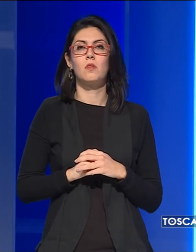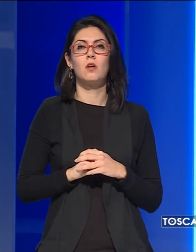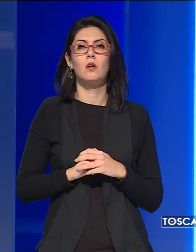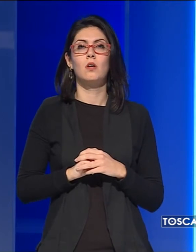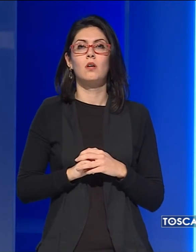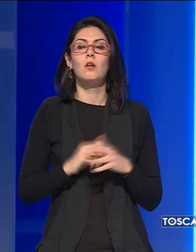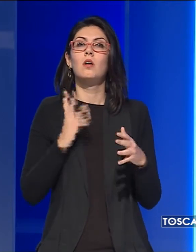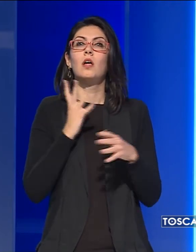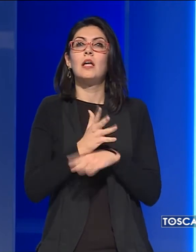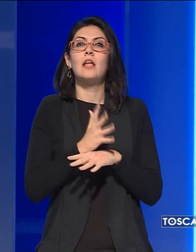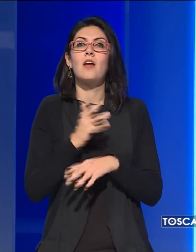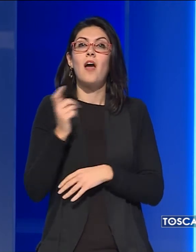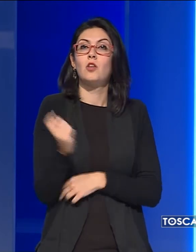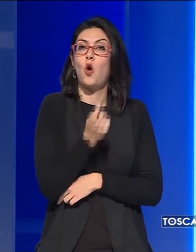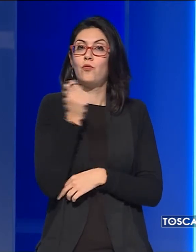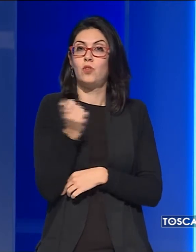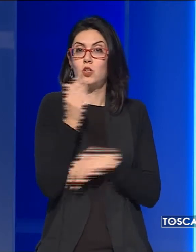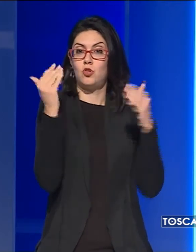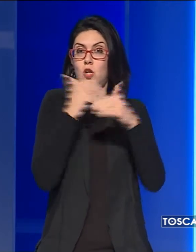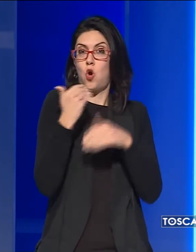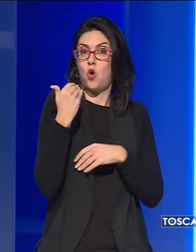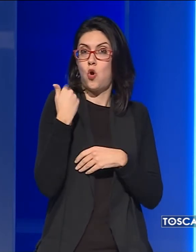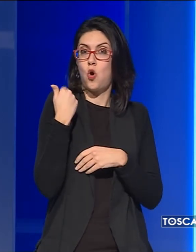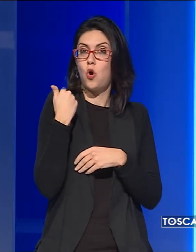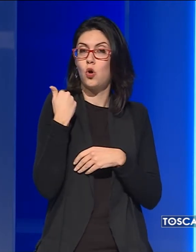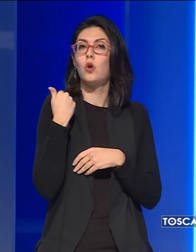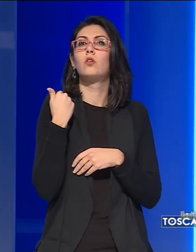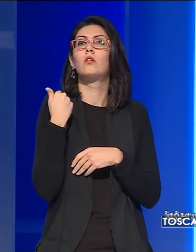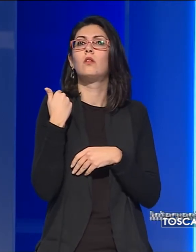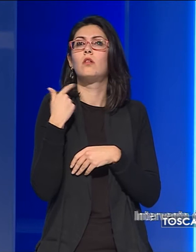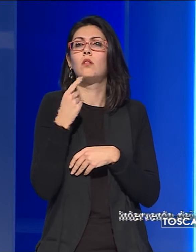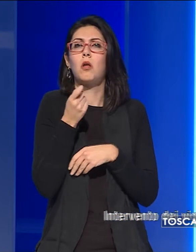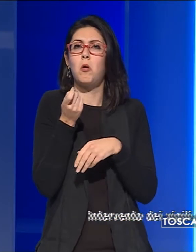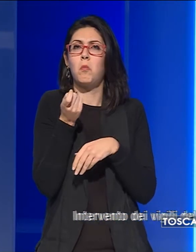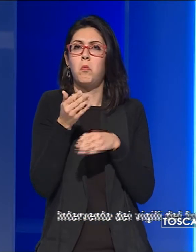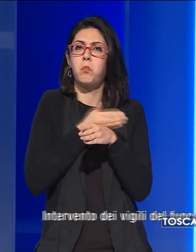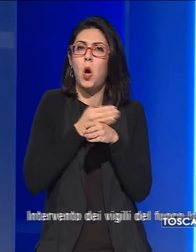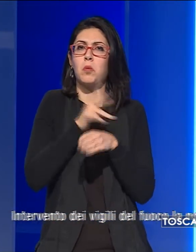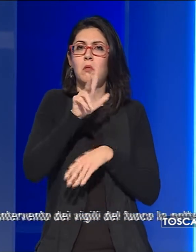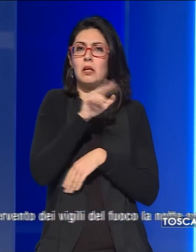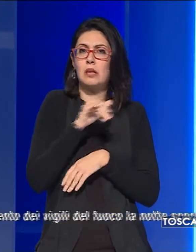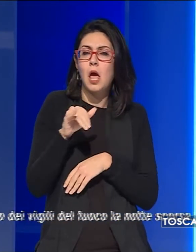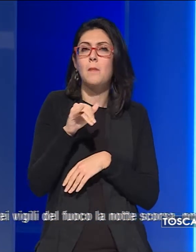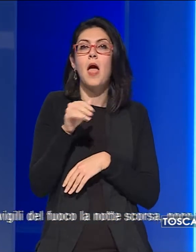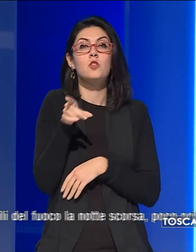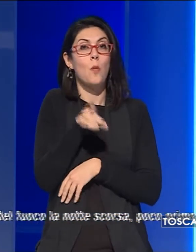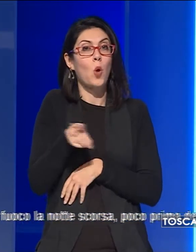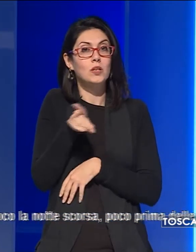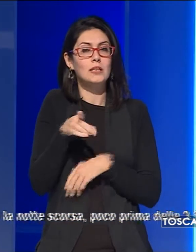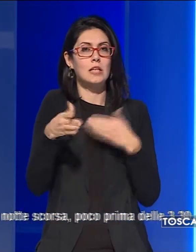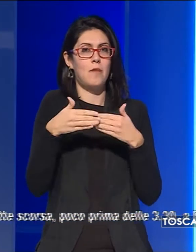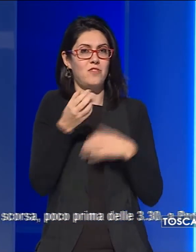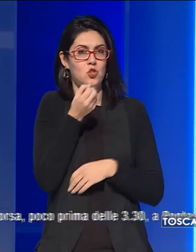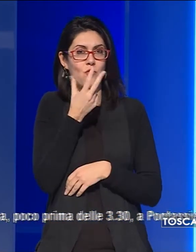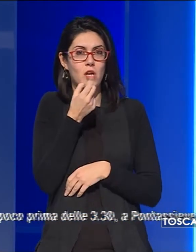Intervento dei vigili del fuoco la notte scorsa, poco prima delle 3.30, a Pontassieve, alle porte di